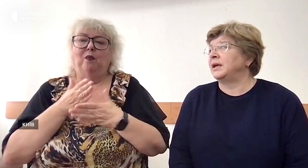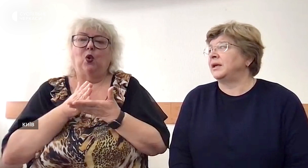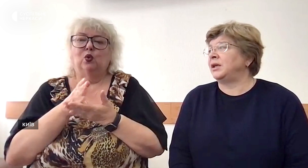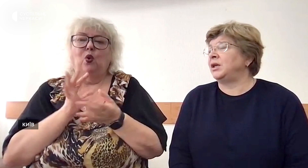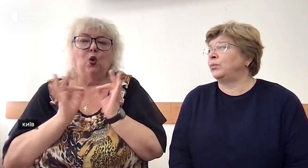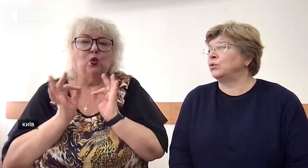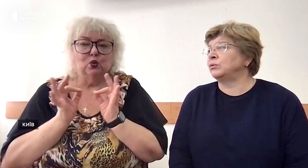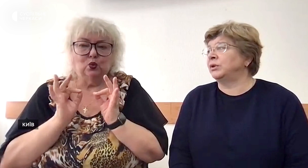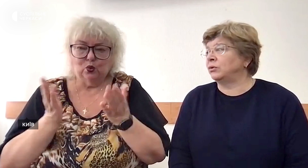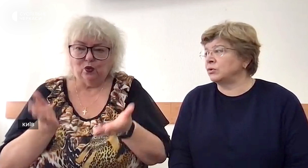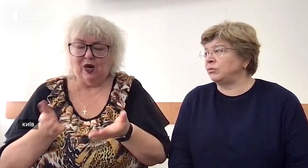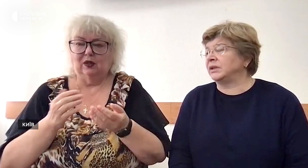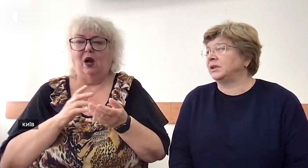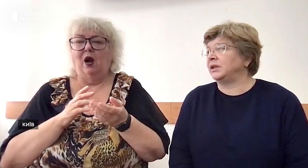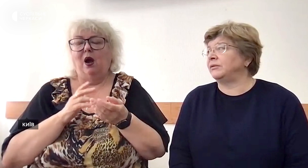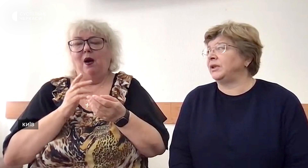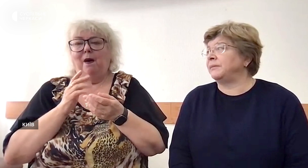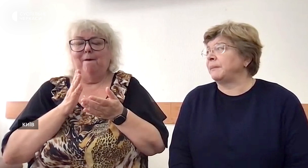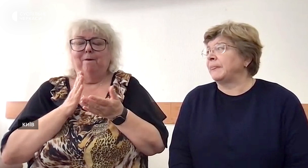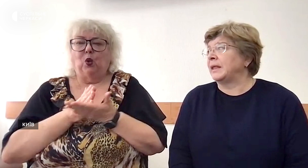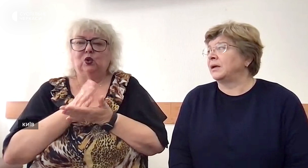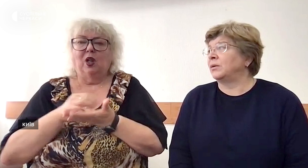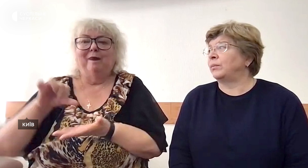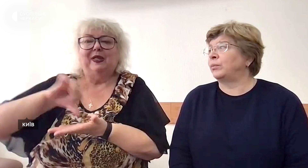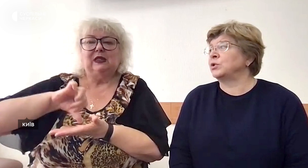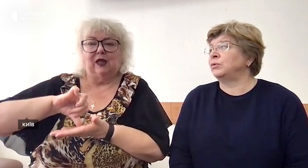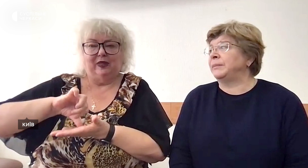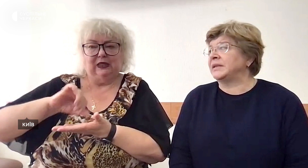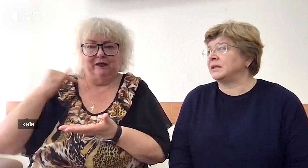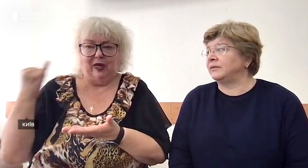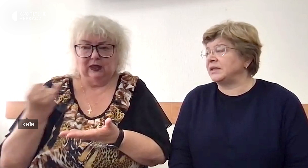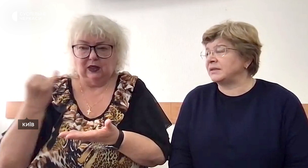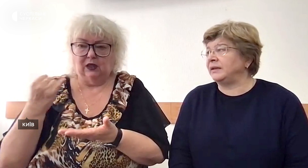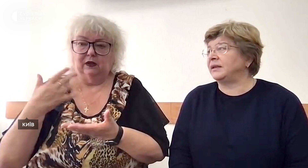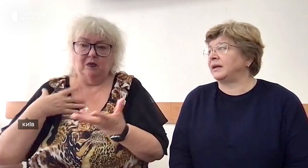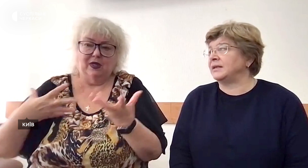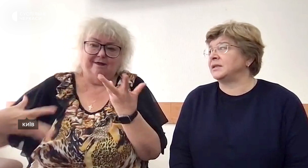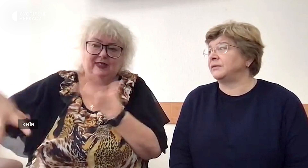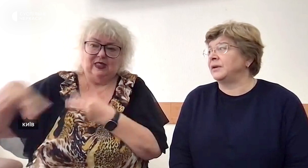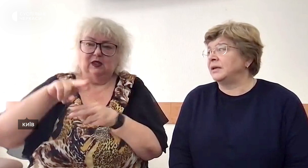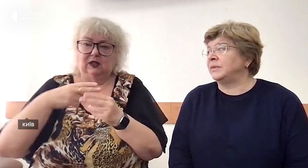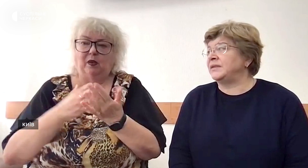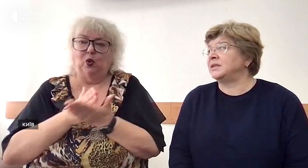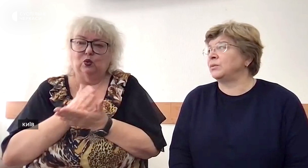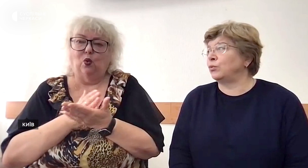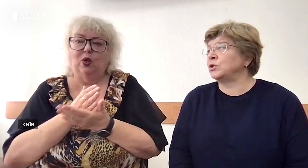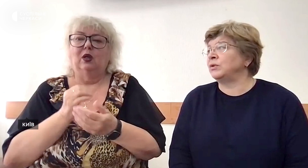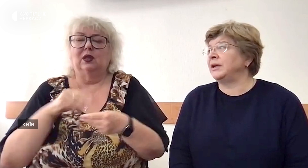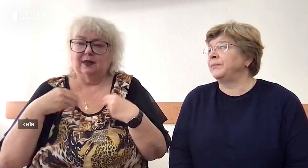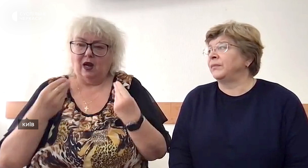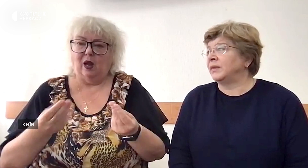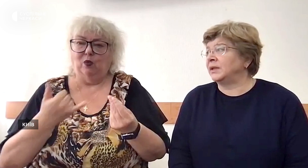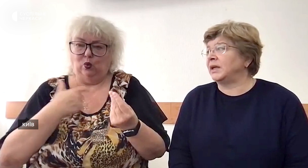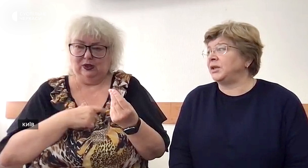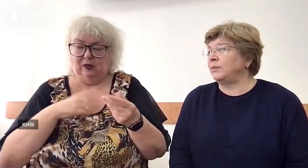місці, і послуги консультативні, послуги представництва інтересів. Ми всі ці